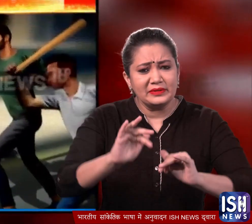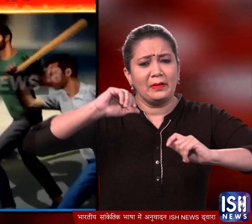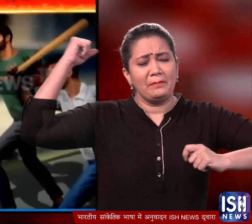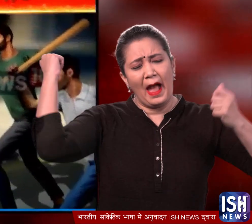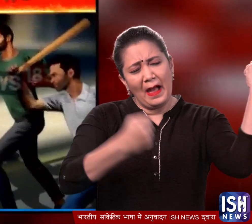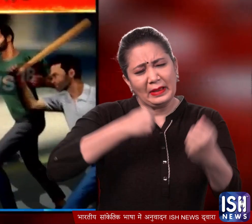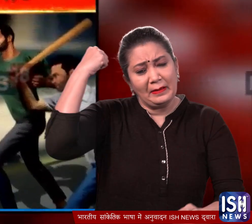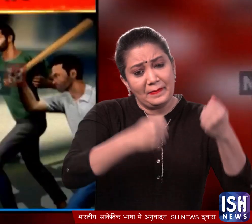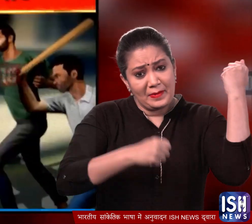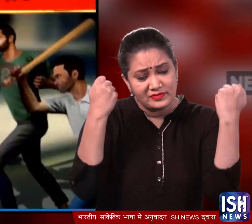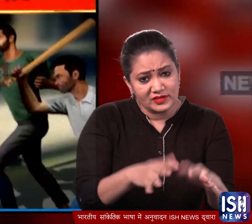ले जाकर उसकी जमकर पिटाई की।